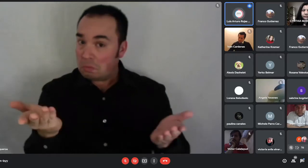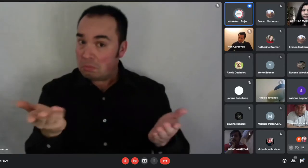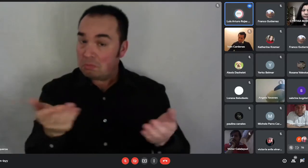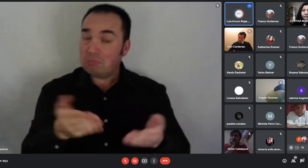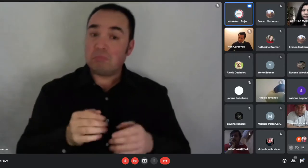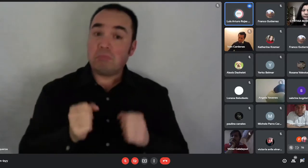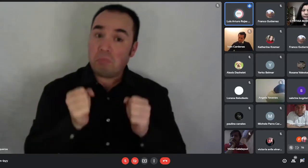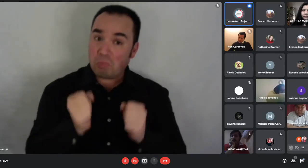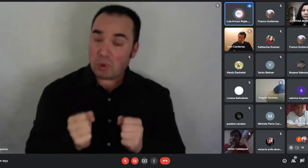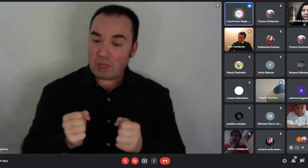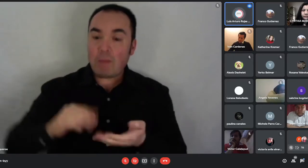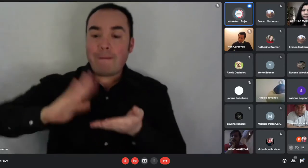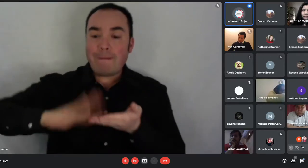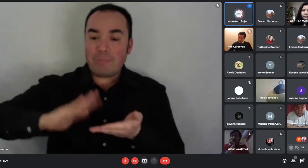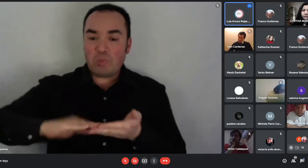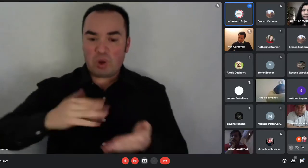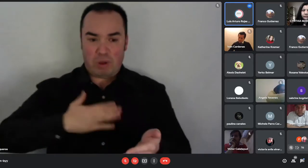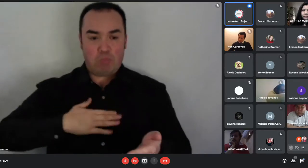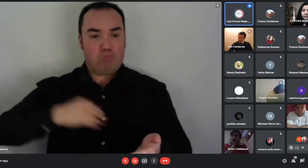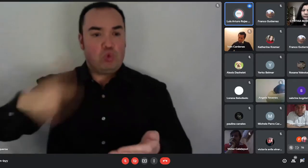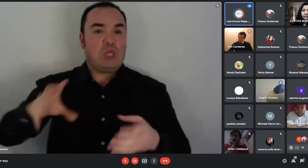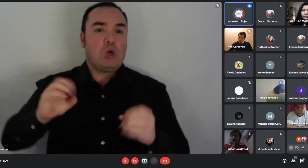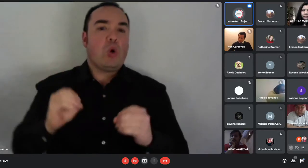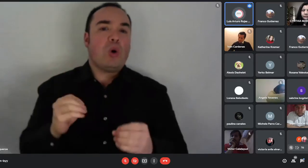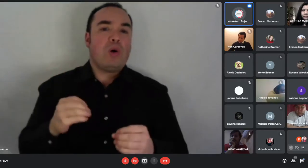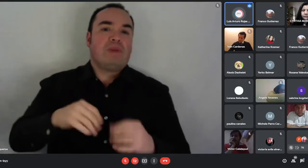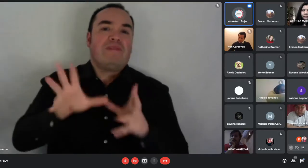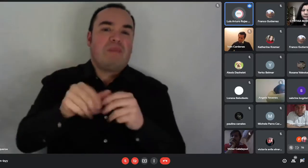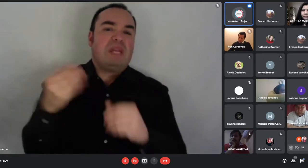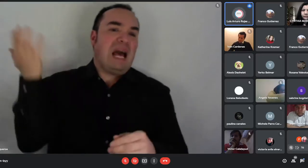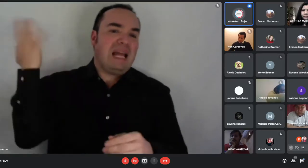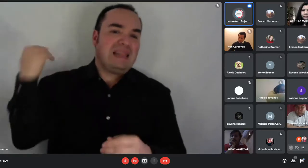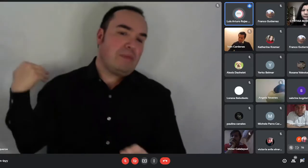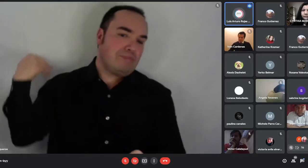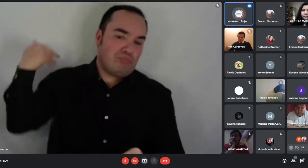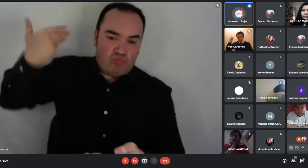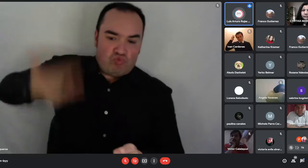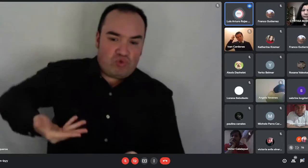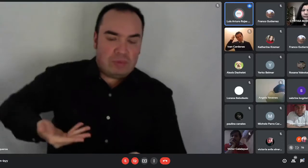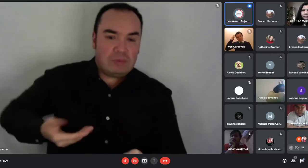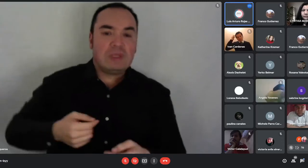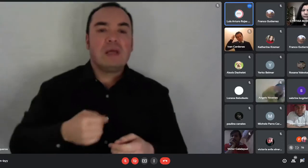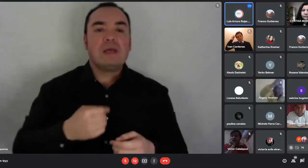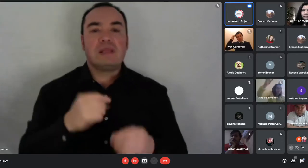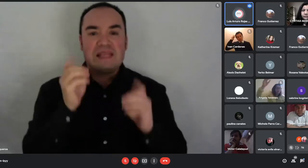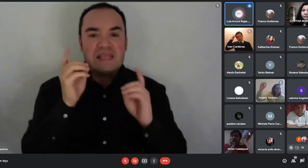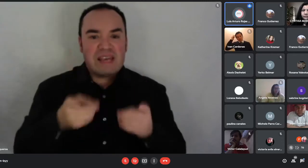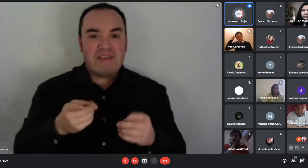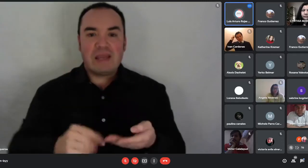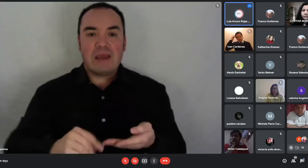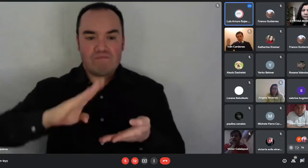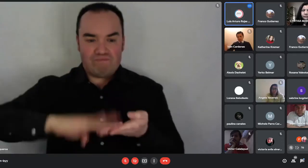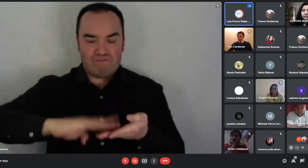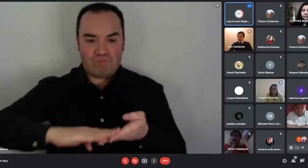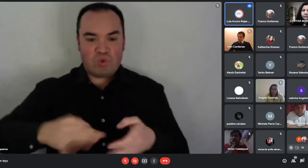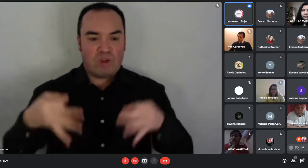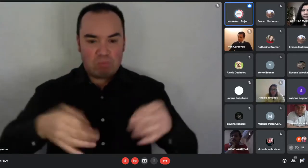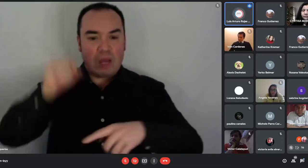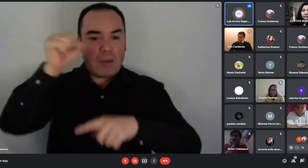ya deben acreditar la factibilidad de construcción. Es decir, al momento de postular ustedes deben indicar de que en ese